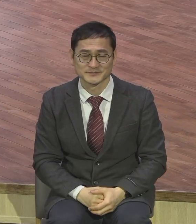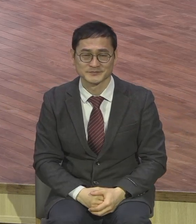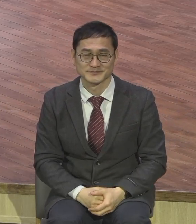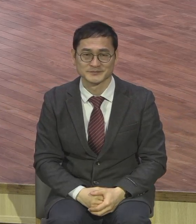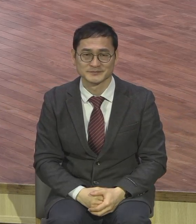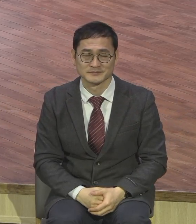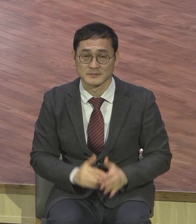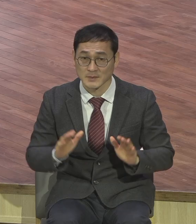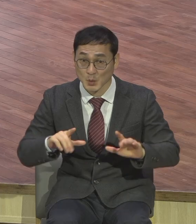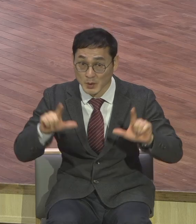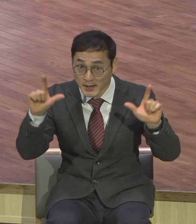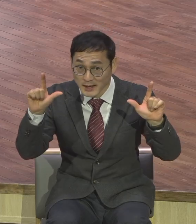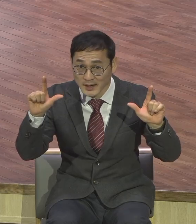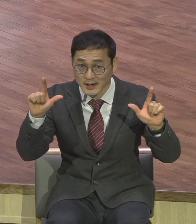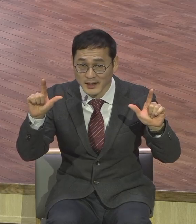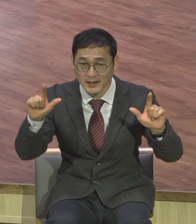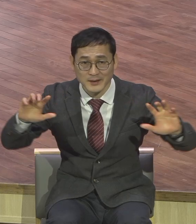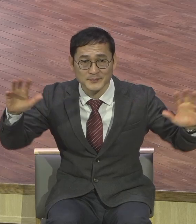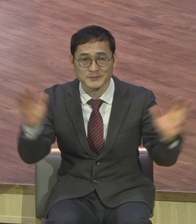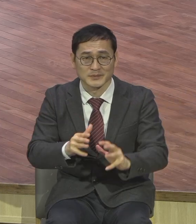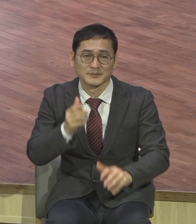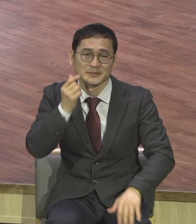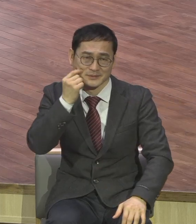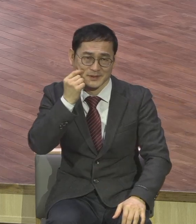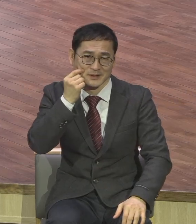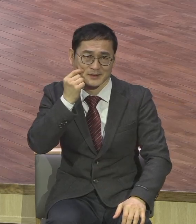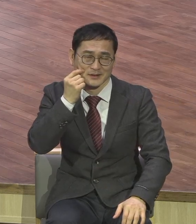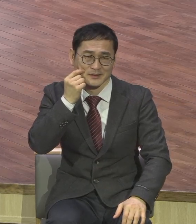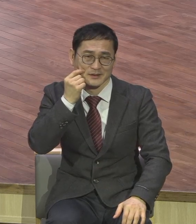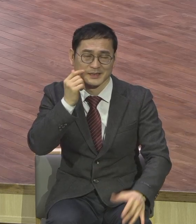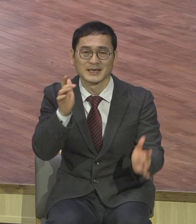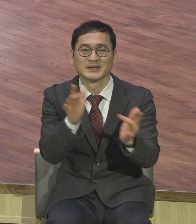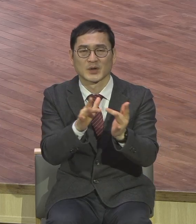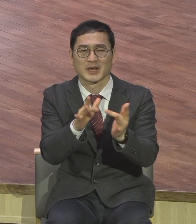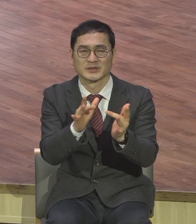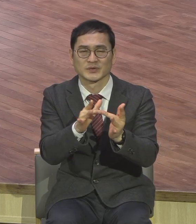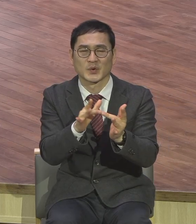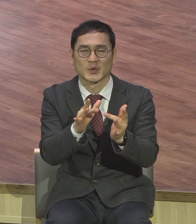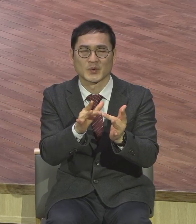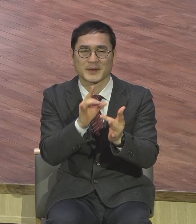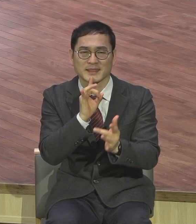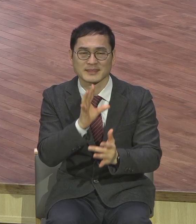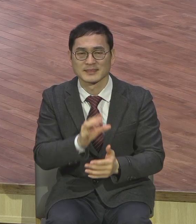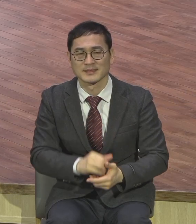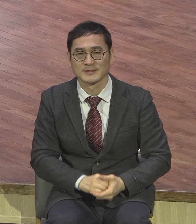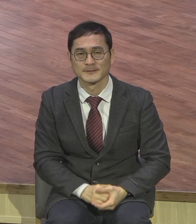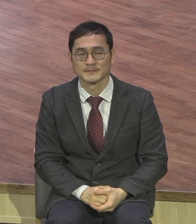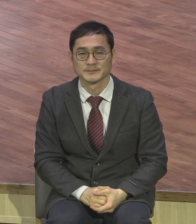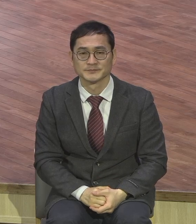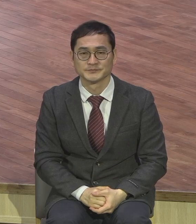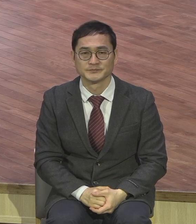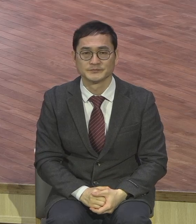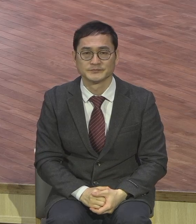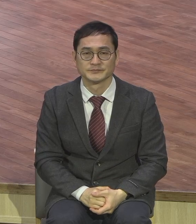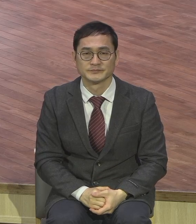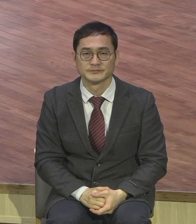올해는 함께 모이지를 못합니다 온라인으로 만날 수밖에 없다 그러나 이